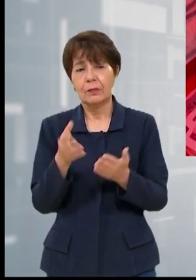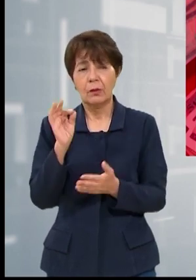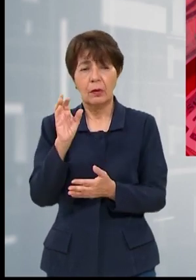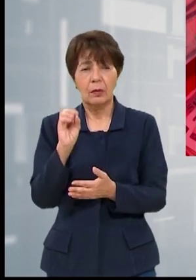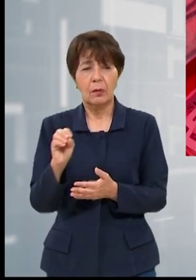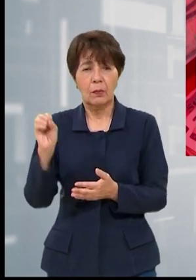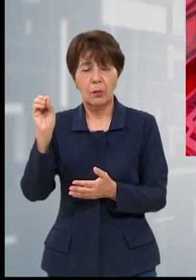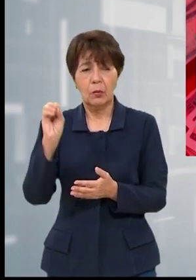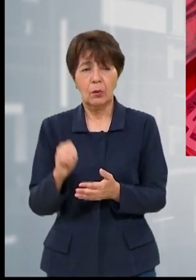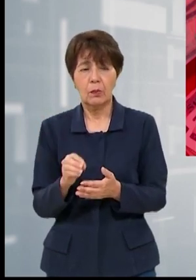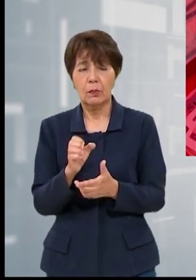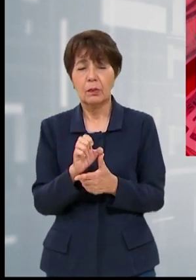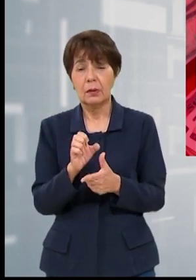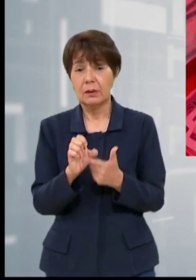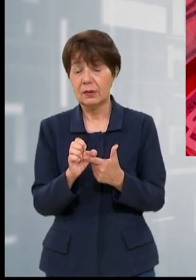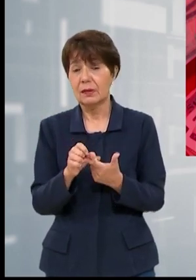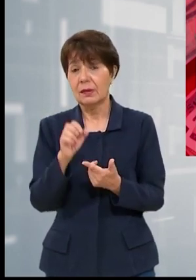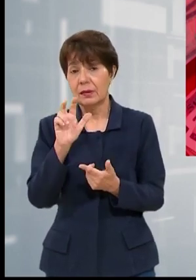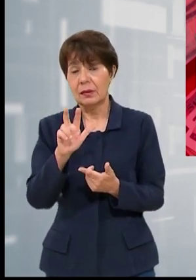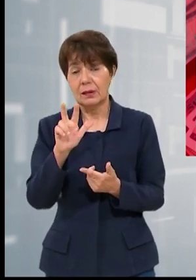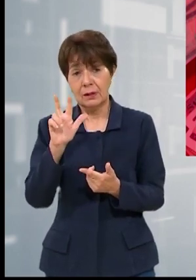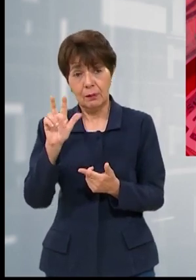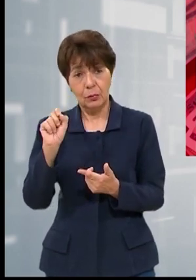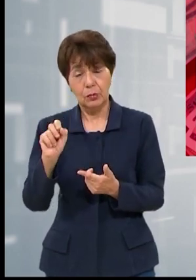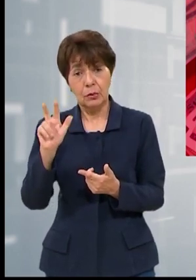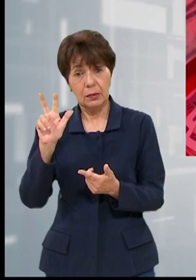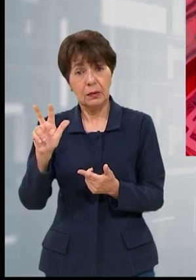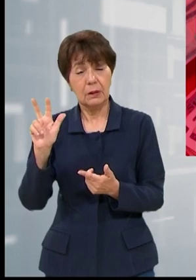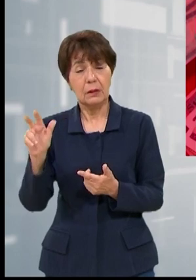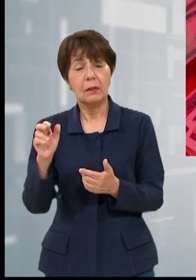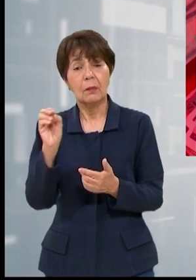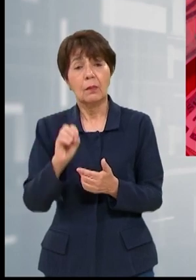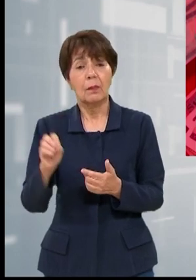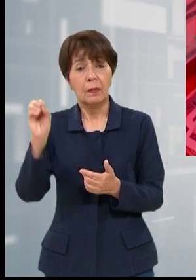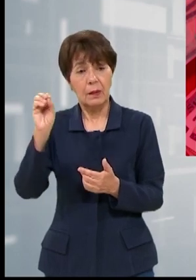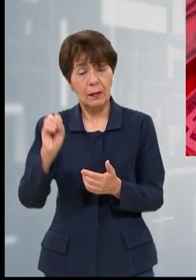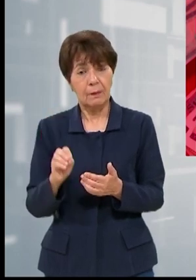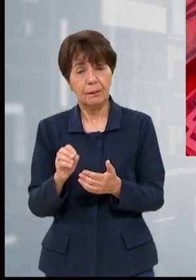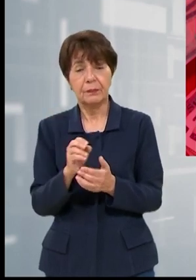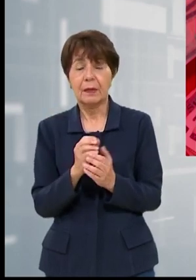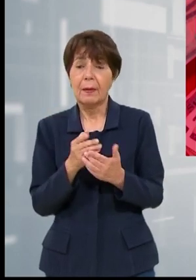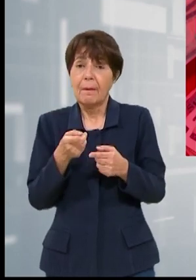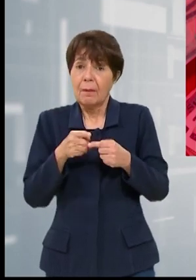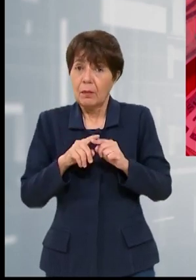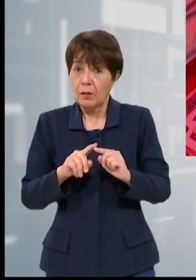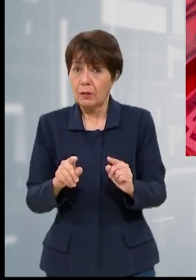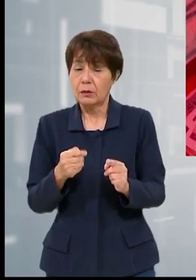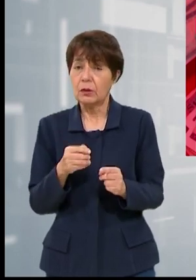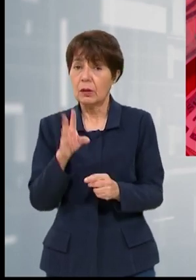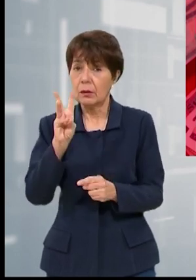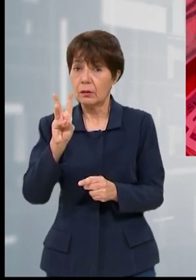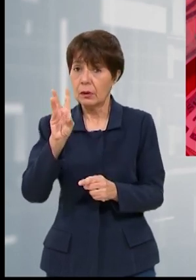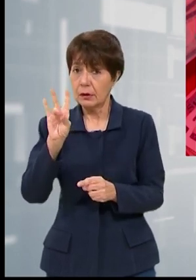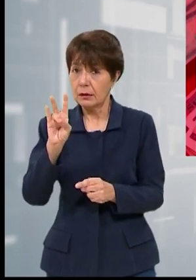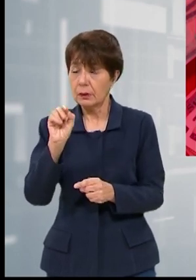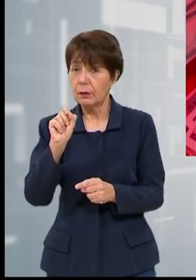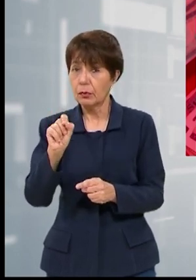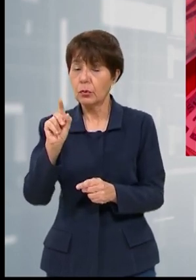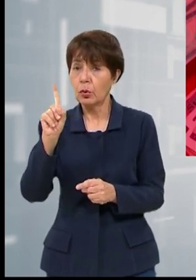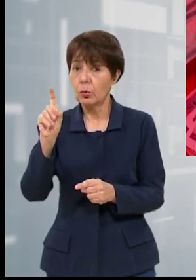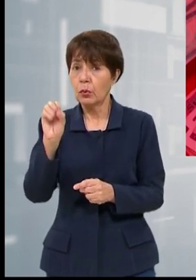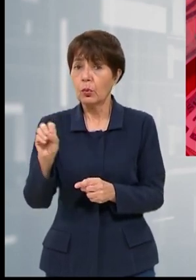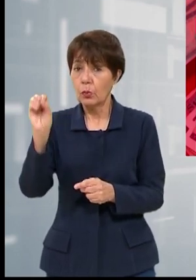Asimismo equivale al 30.63% del presupuesto de la Administración Central. No obstante, el 67.1